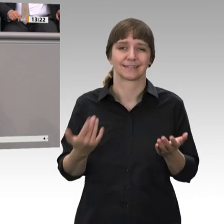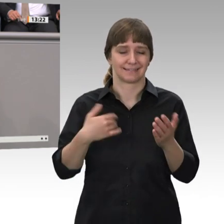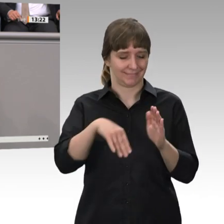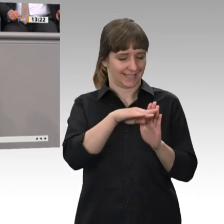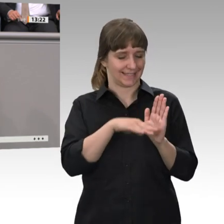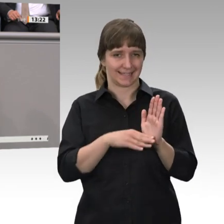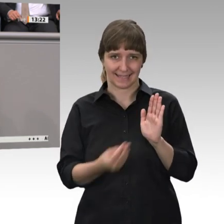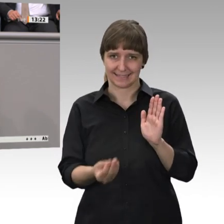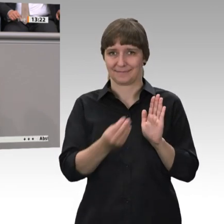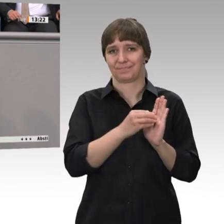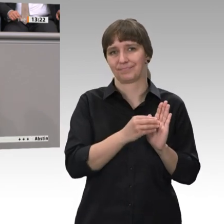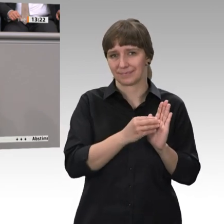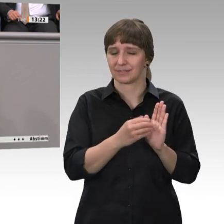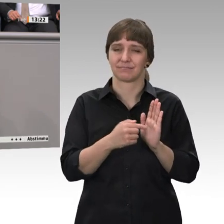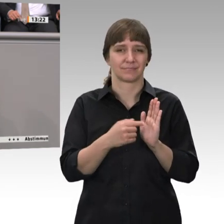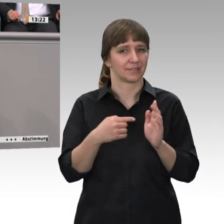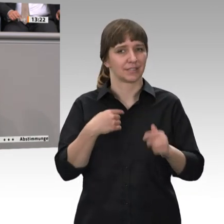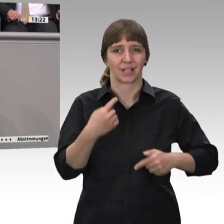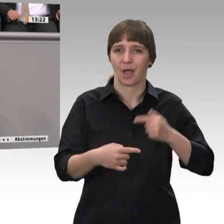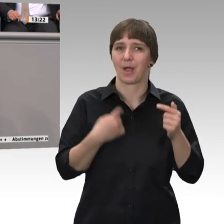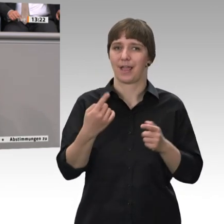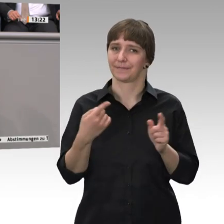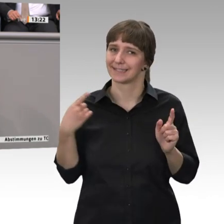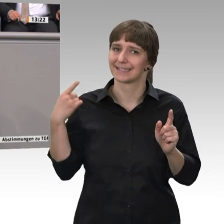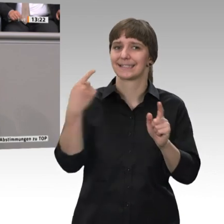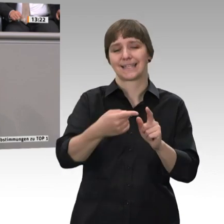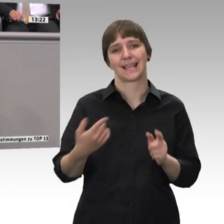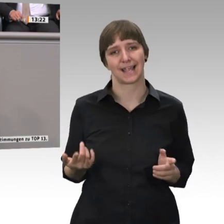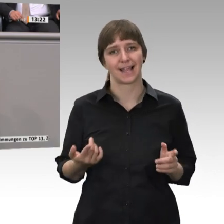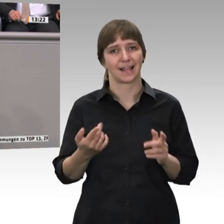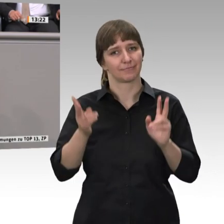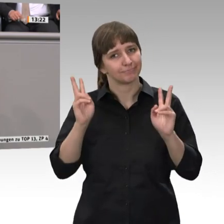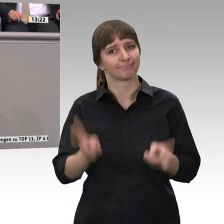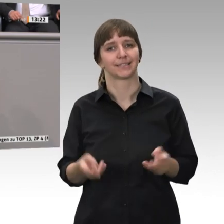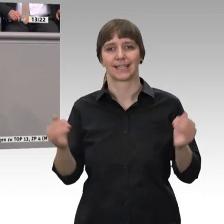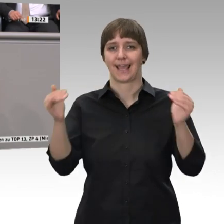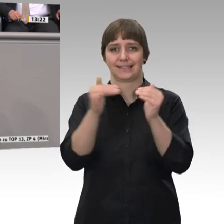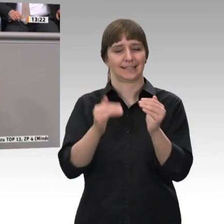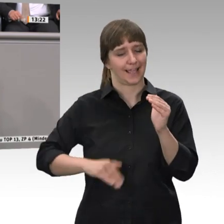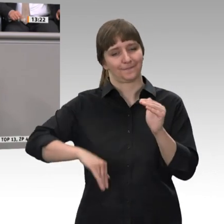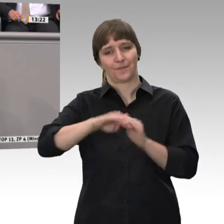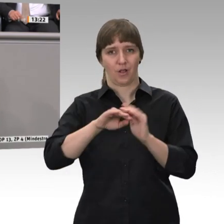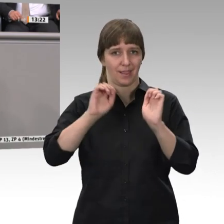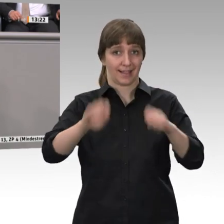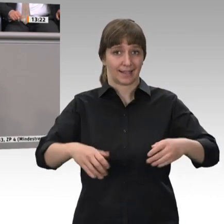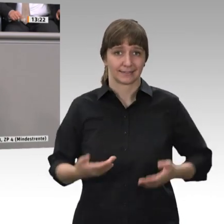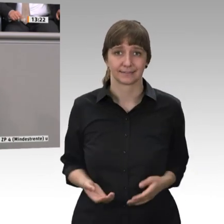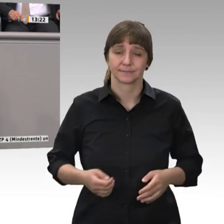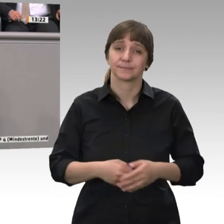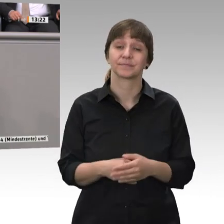permanent bestrebt wird, größtmögliche Gerechtigkeit zu gewähren. Gerechtigkeit, meine Damen und Herren, lässt sich